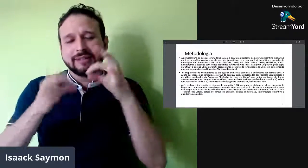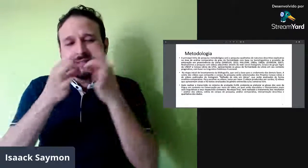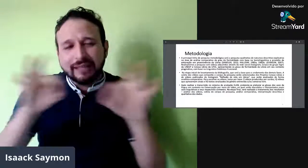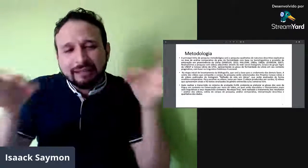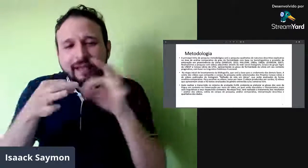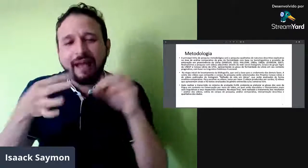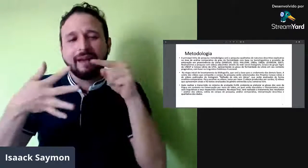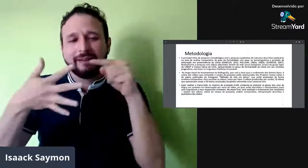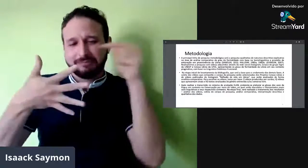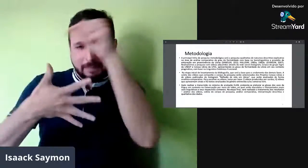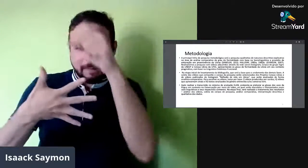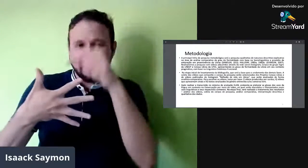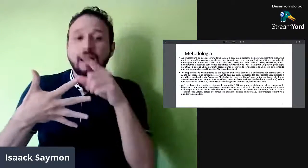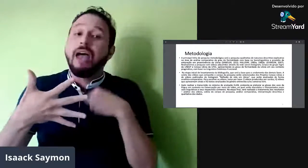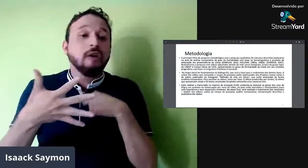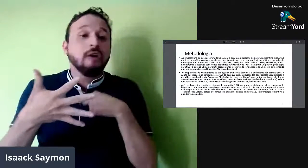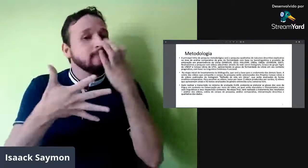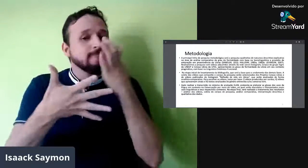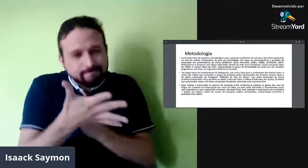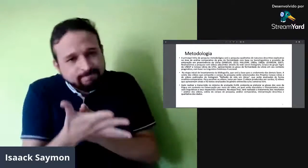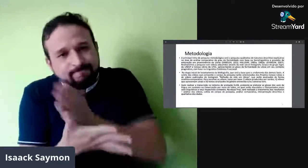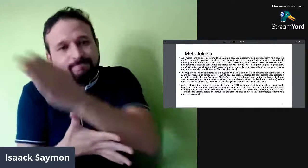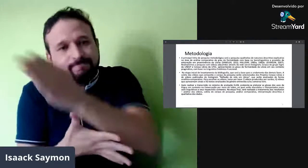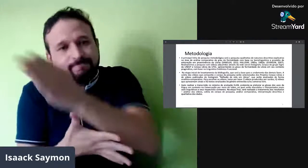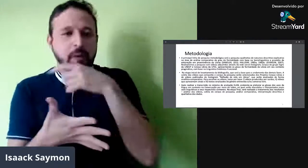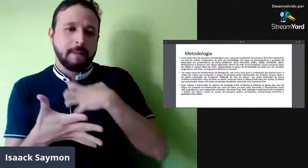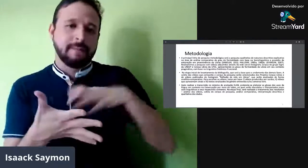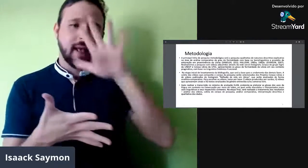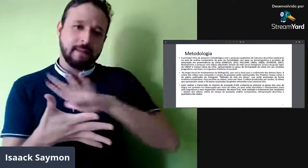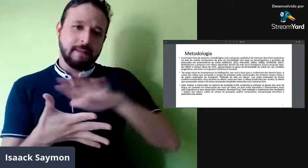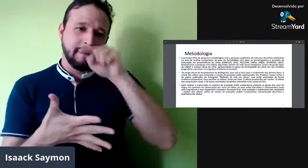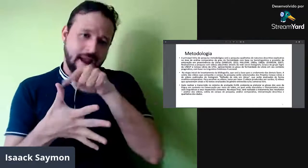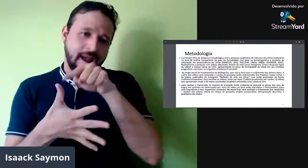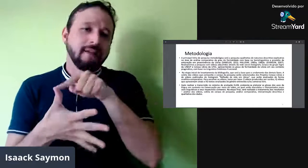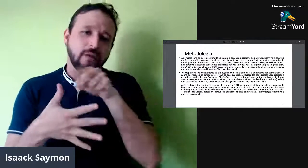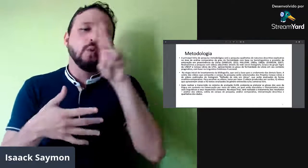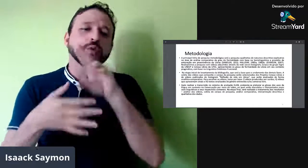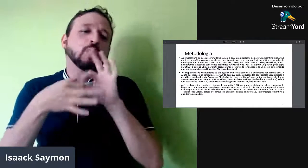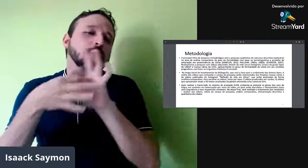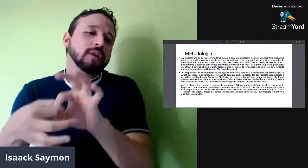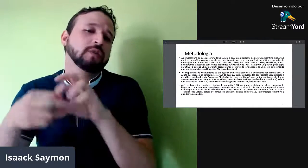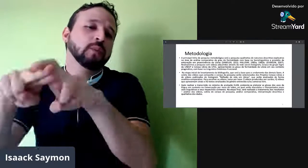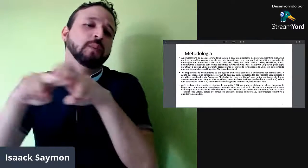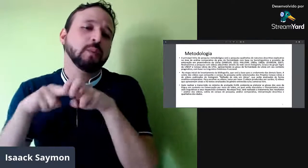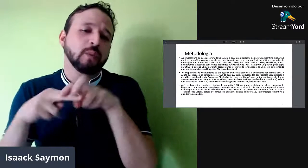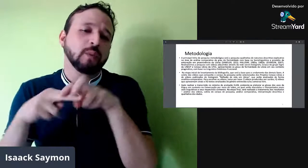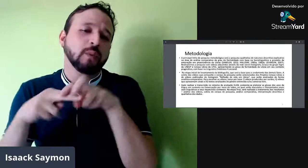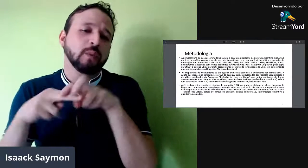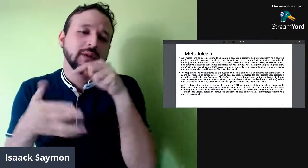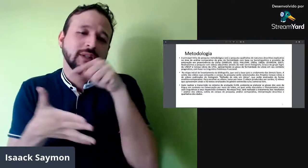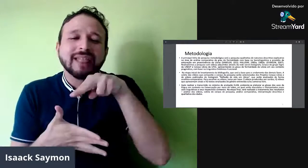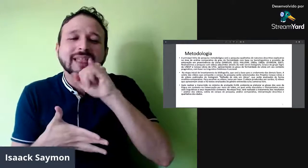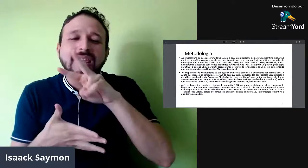sobre fonologia, morfologia, né, eu sempre fui por esse caminho com a pragmática, né, por conta